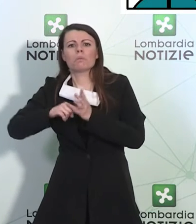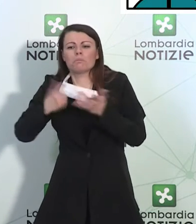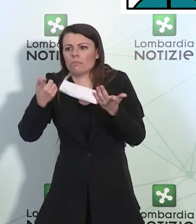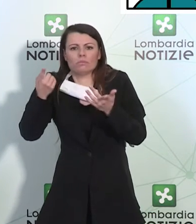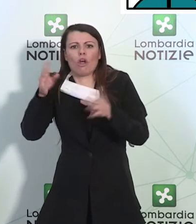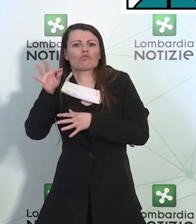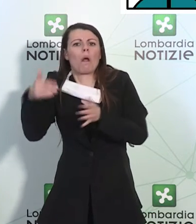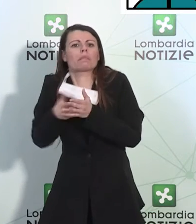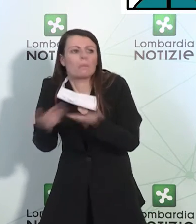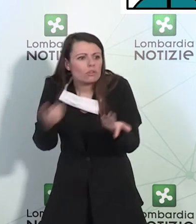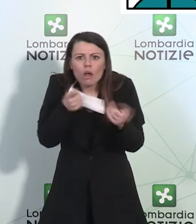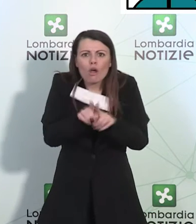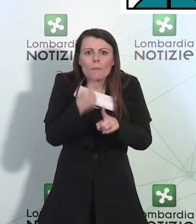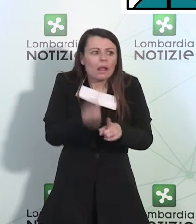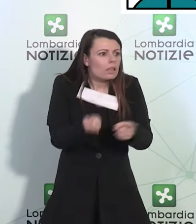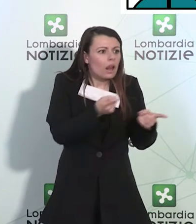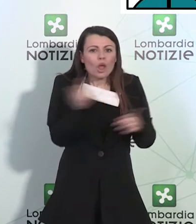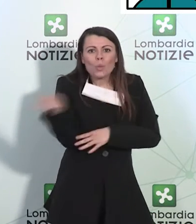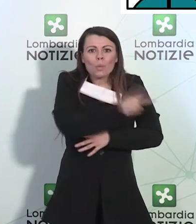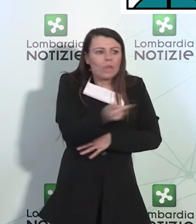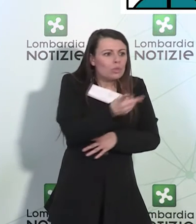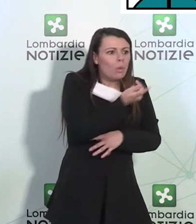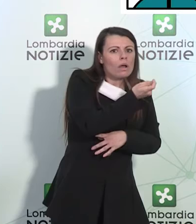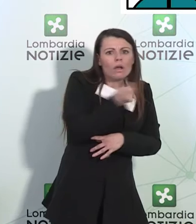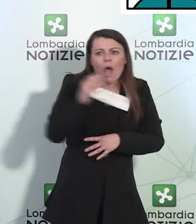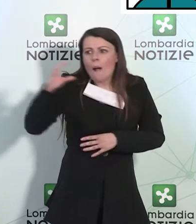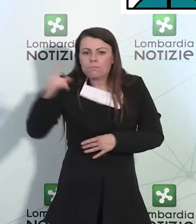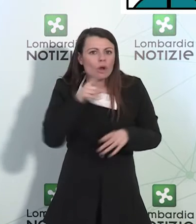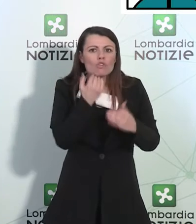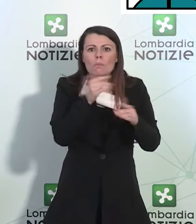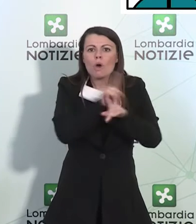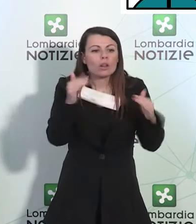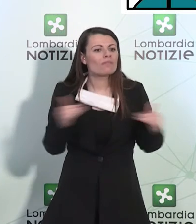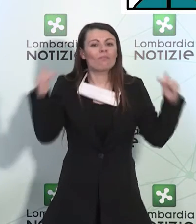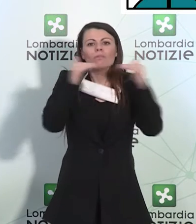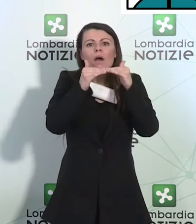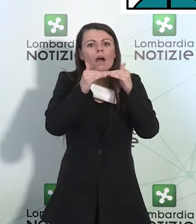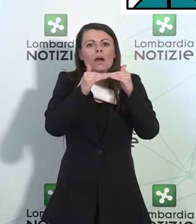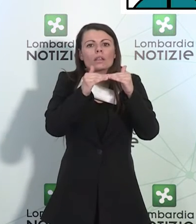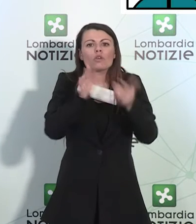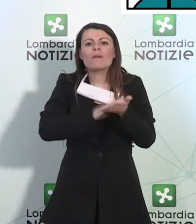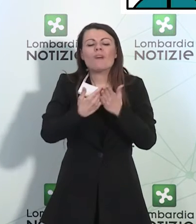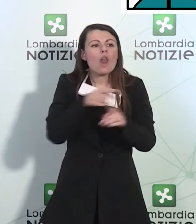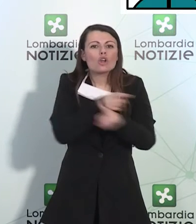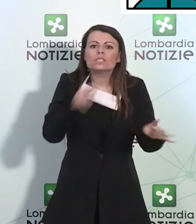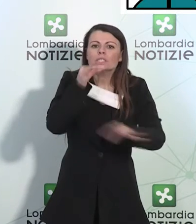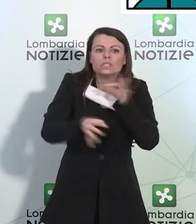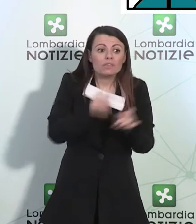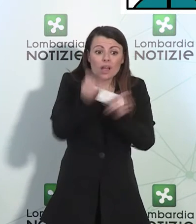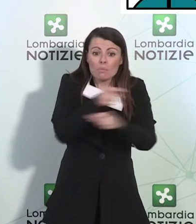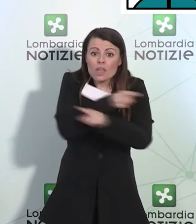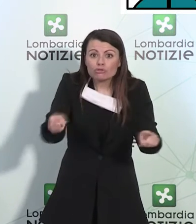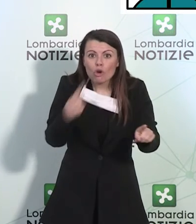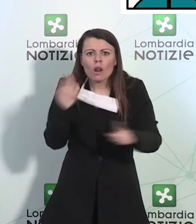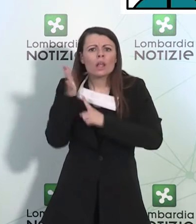livello, sullo stesso piano perché questa è gente che dimostra grande partecipazione alla vita della nostra comunità